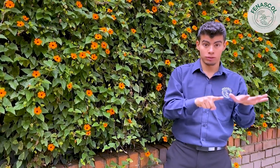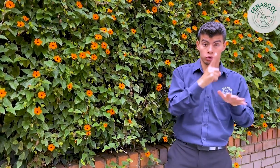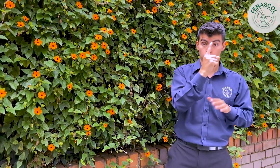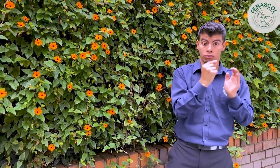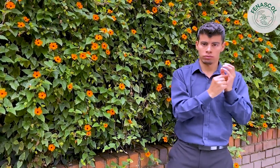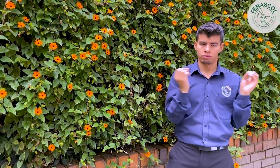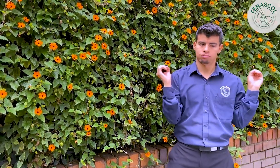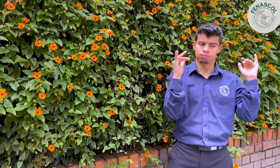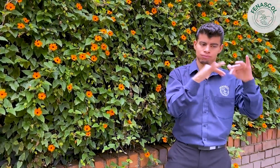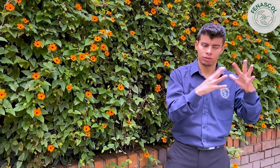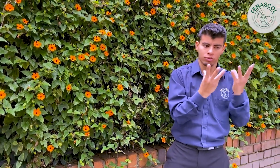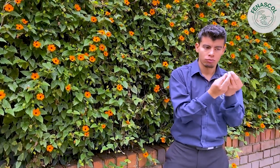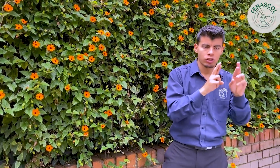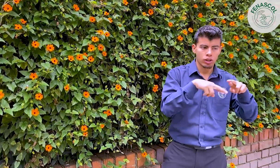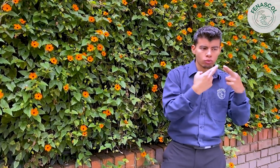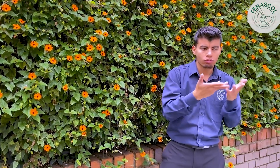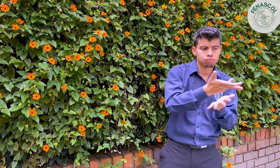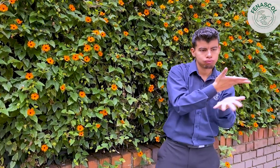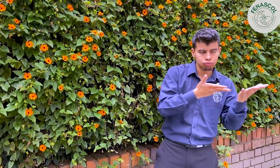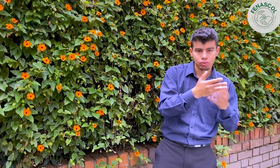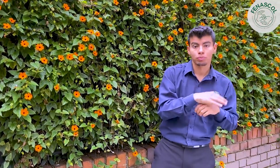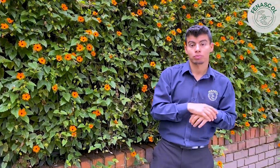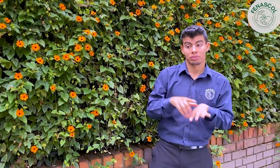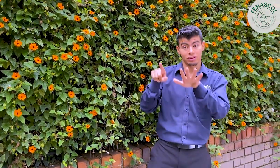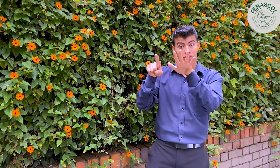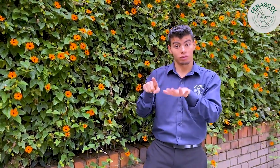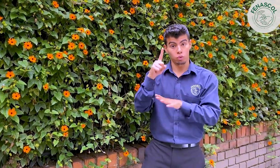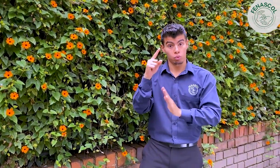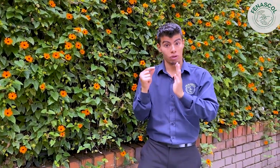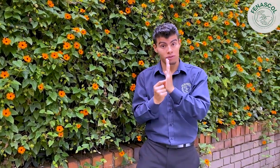periódicamente una reunión cada seis meses.